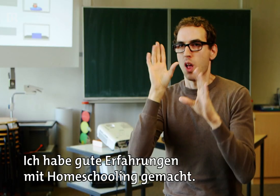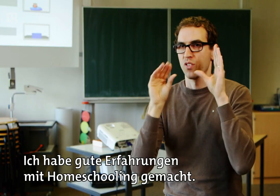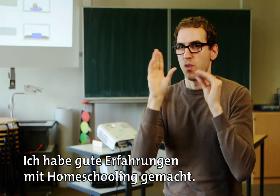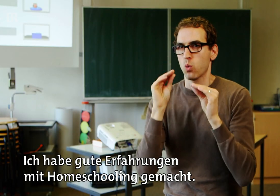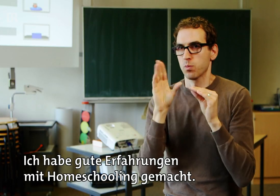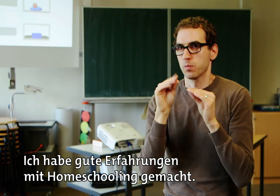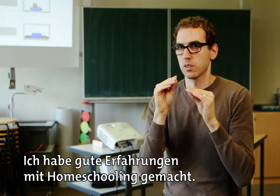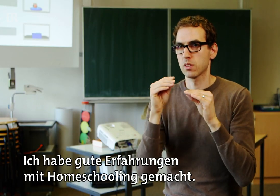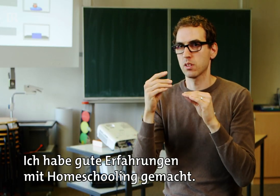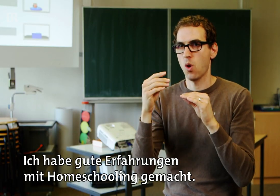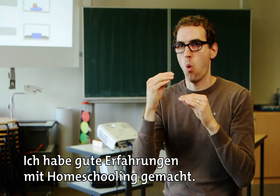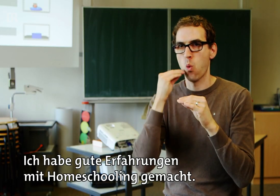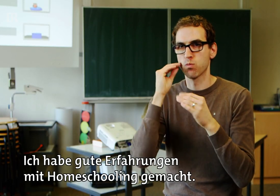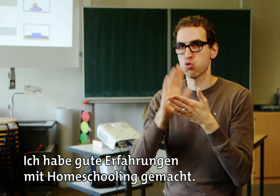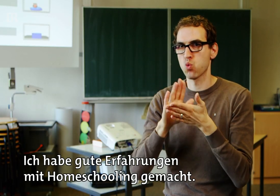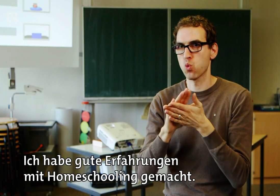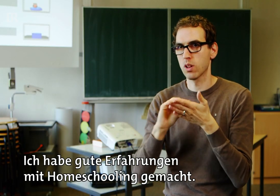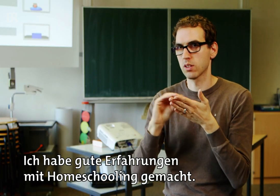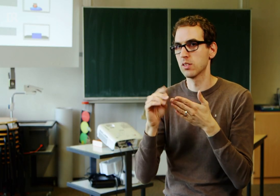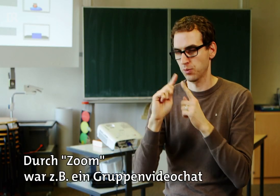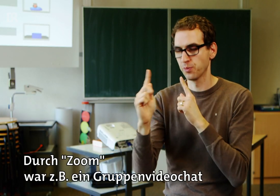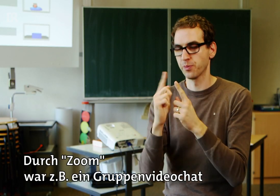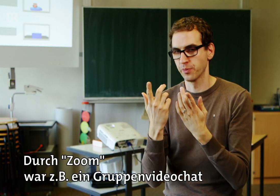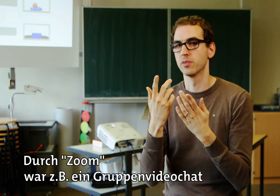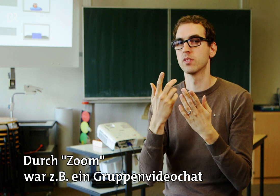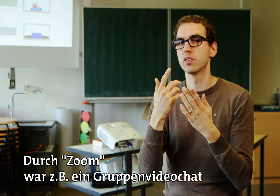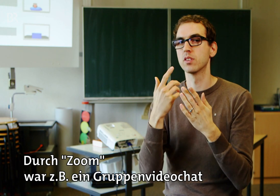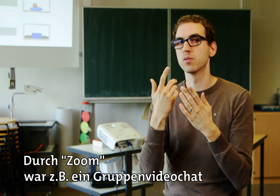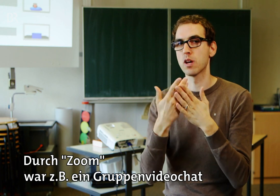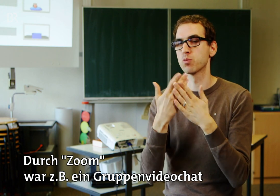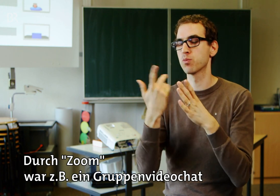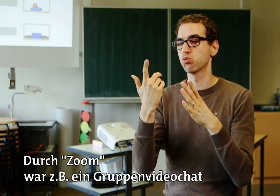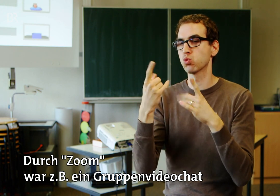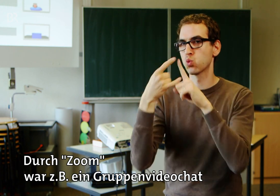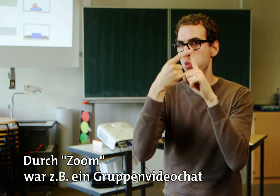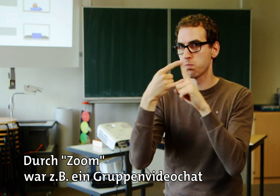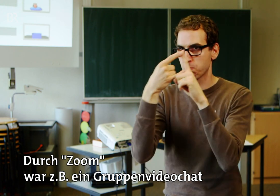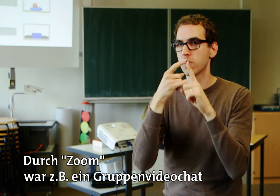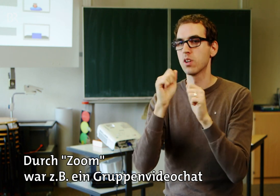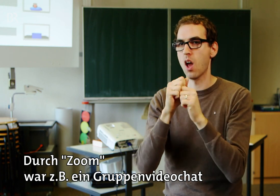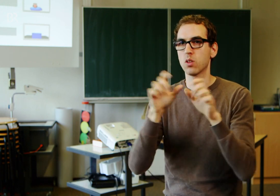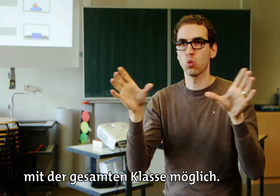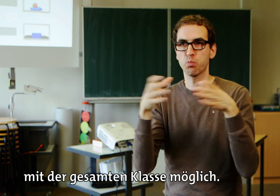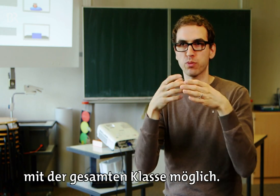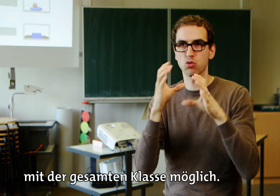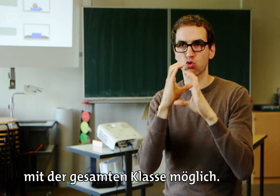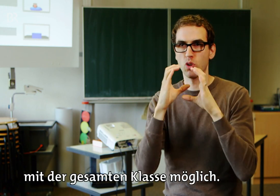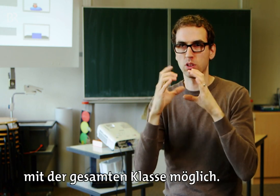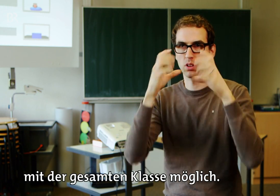Ich habe gute Erfahrungen mit Homeschooling gemacht. Durch Zoom war zum Beispiel ein Gruppenvideochat mit der